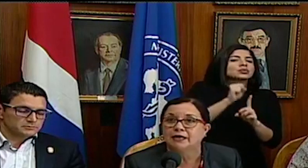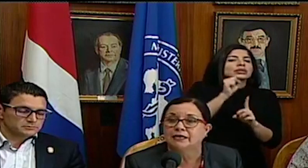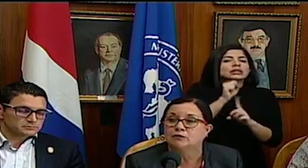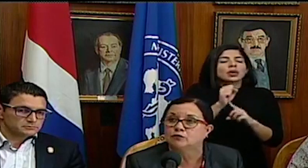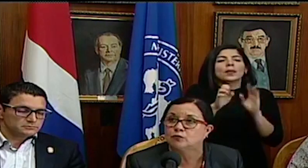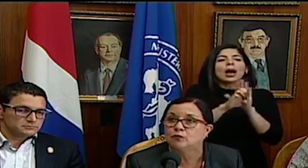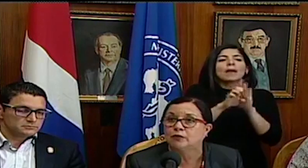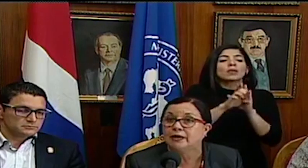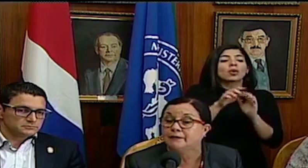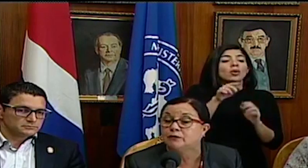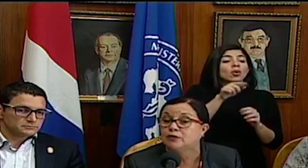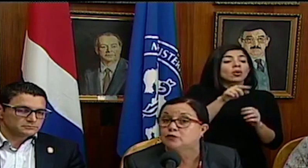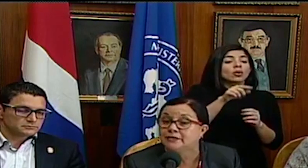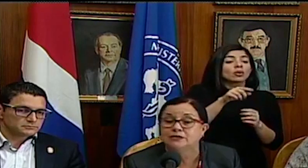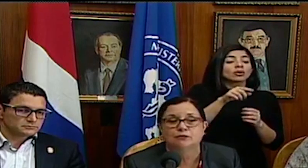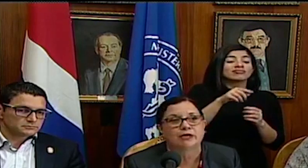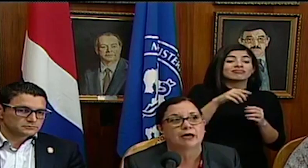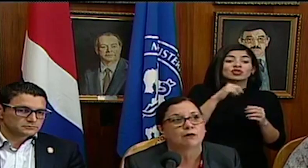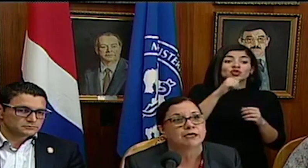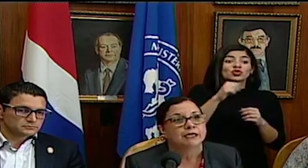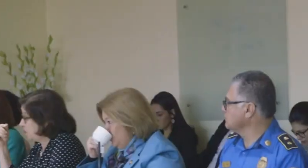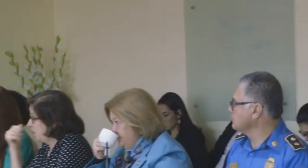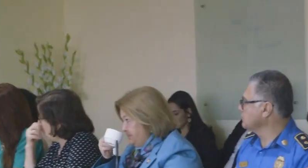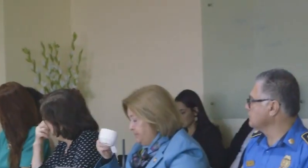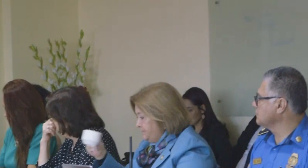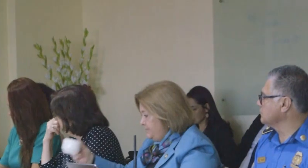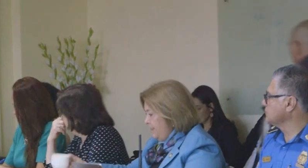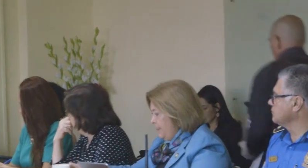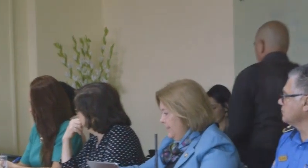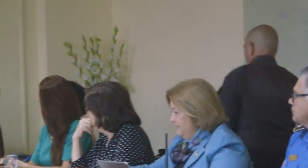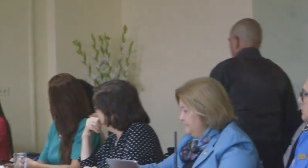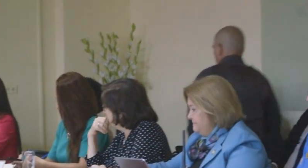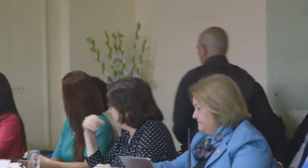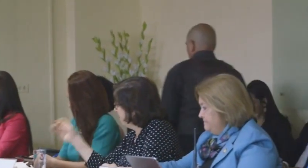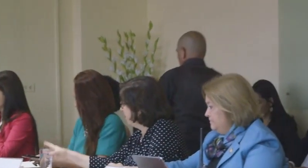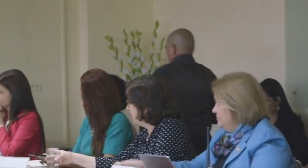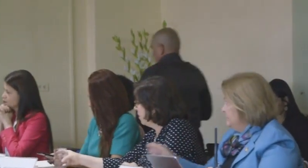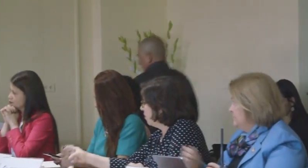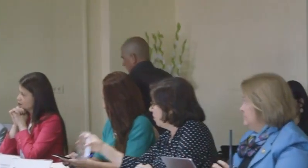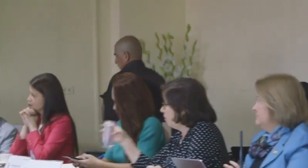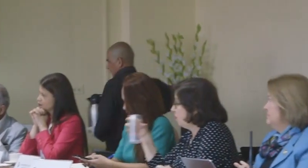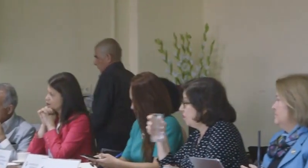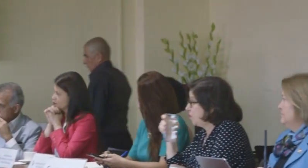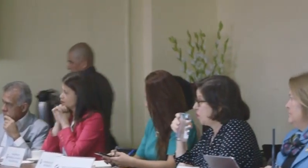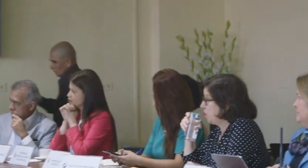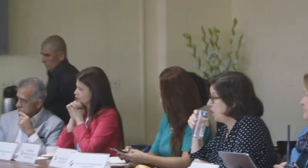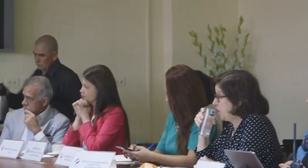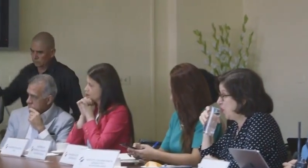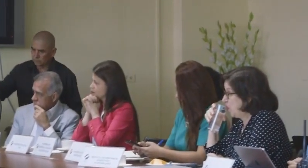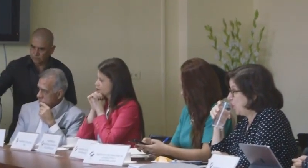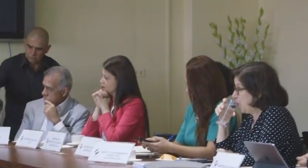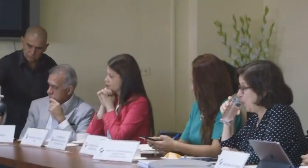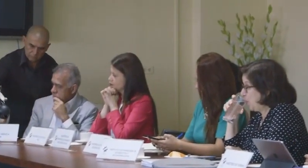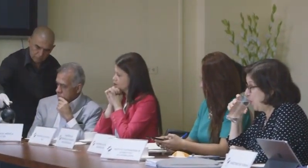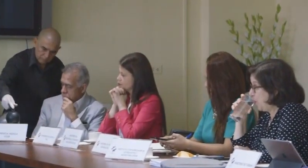al suministro de agua. Además, se prohíbe la salida de funcionarios públicos fuera del país,